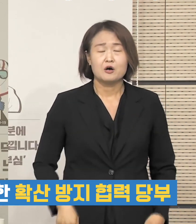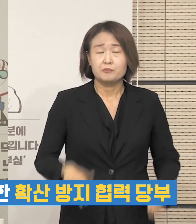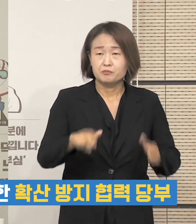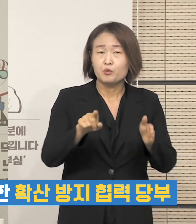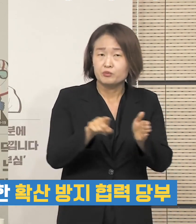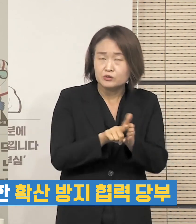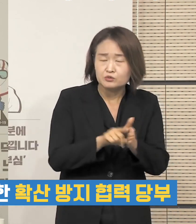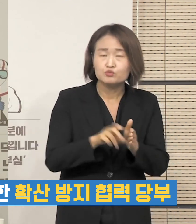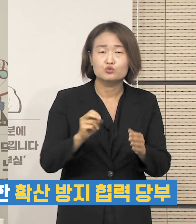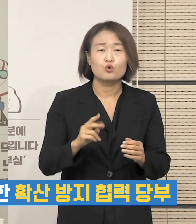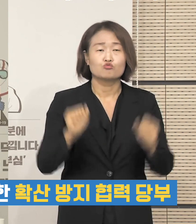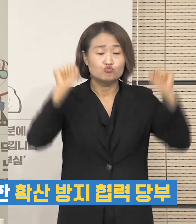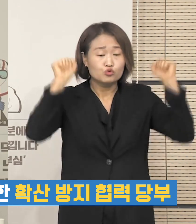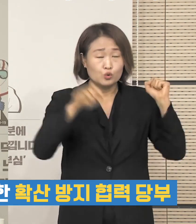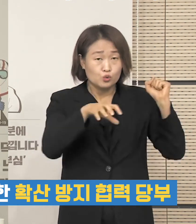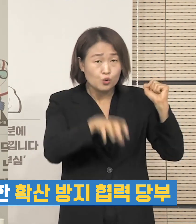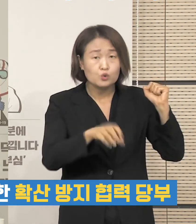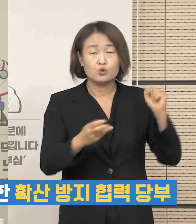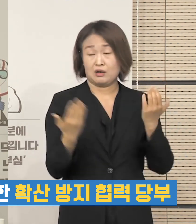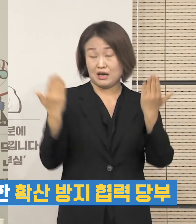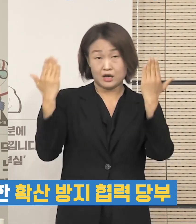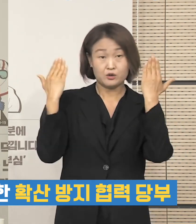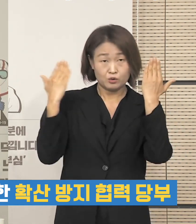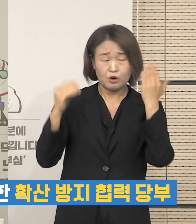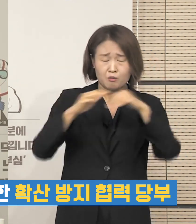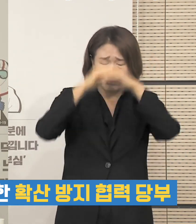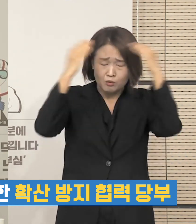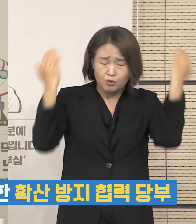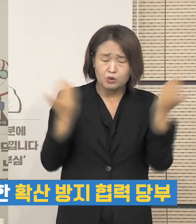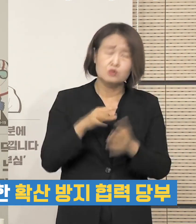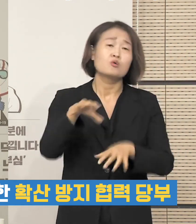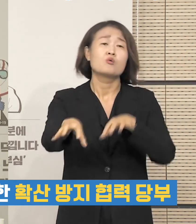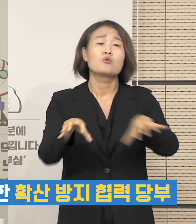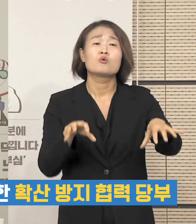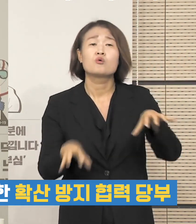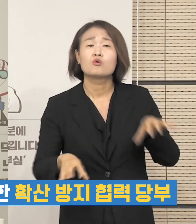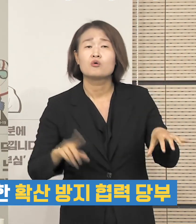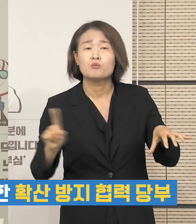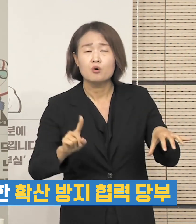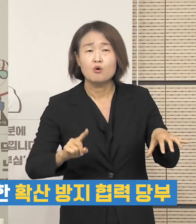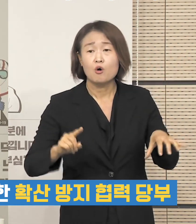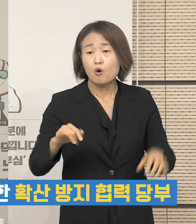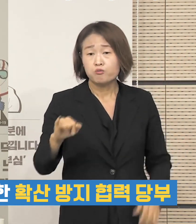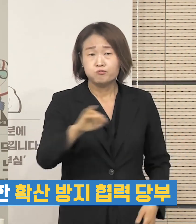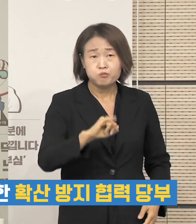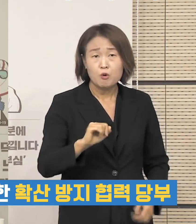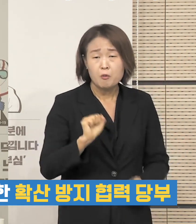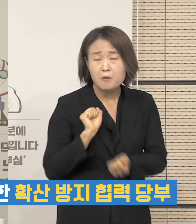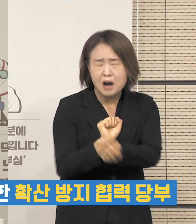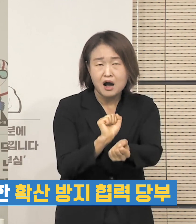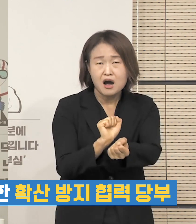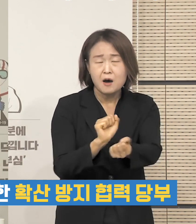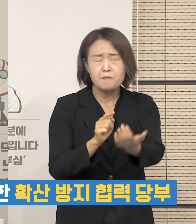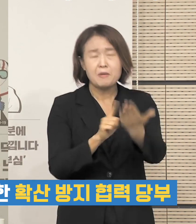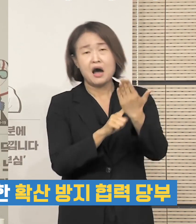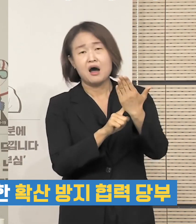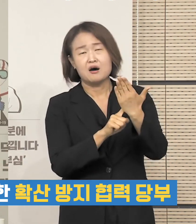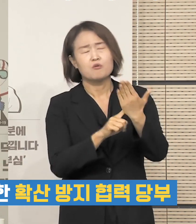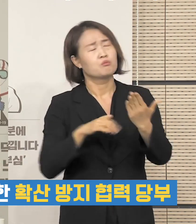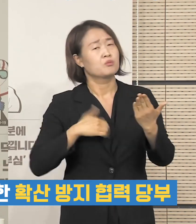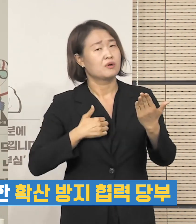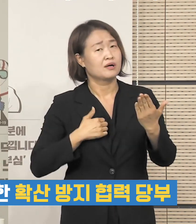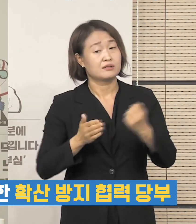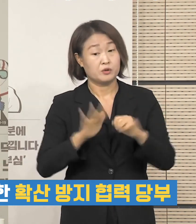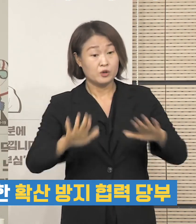실내체육시설, 학교 등 모든 장소에서 코로나19는 나타날 수 있습니다. 이번 사례는